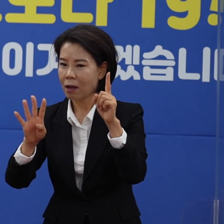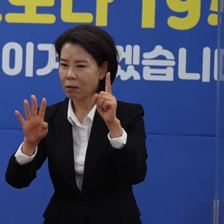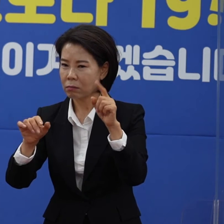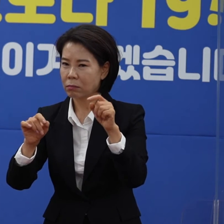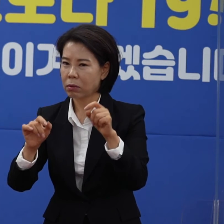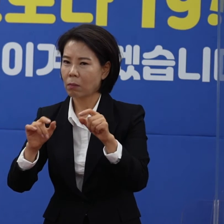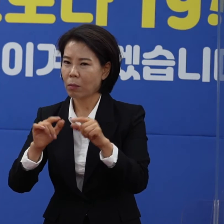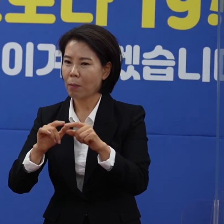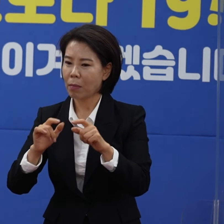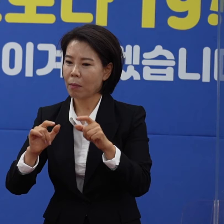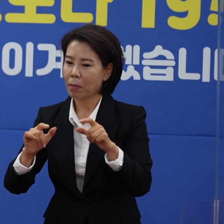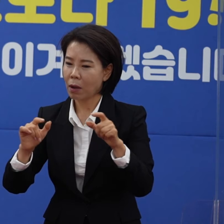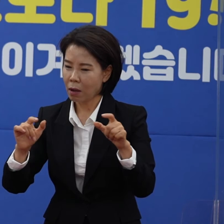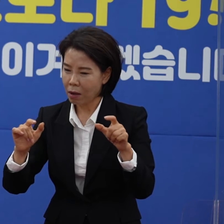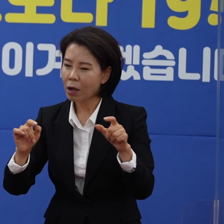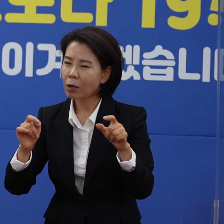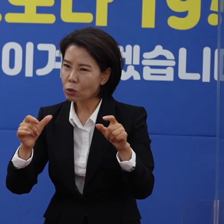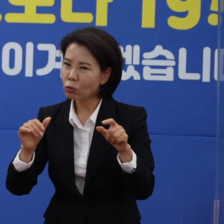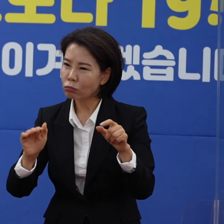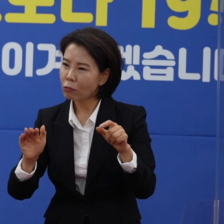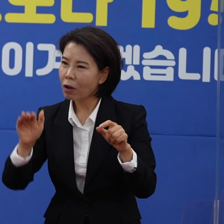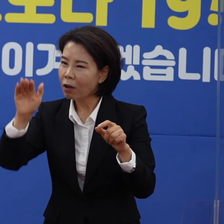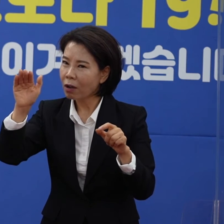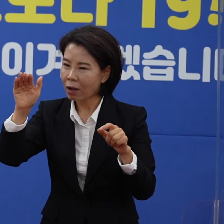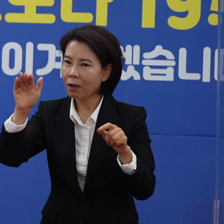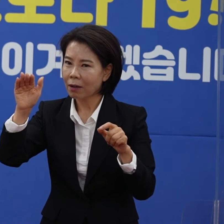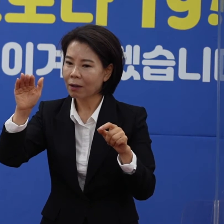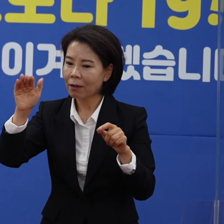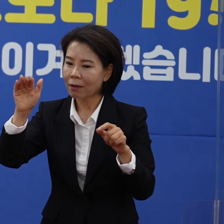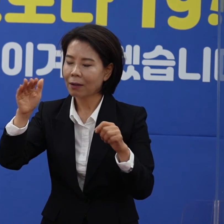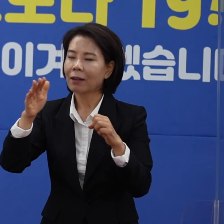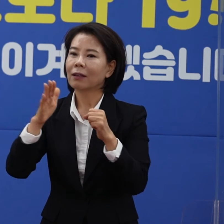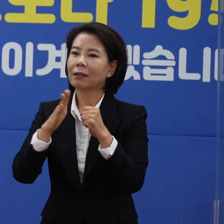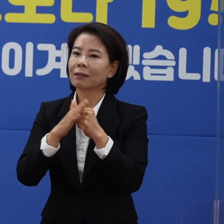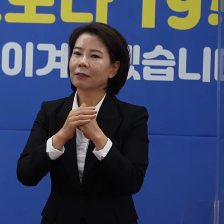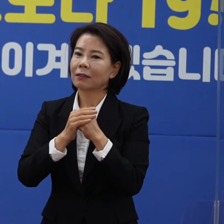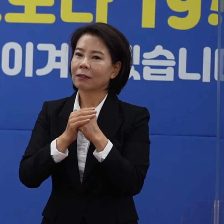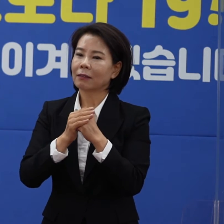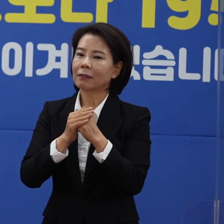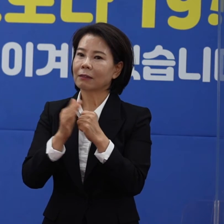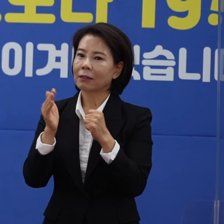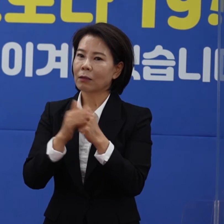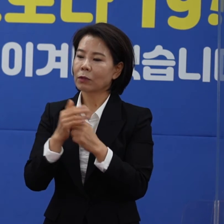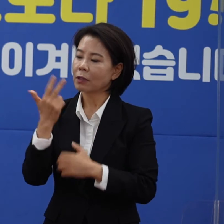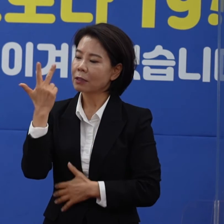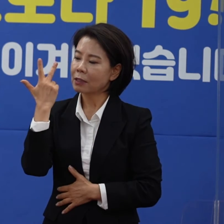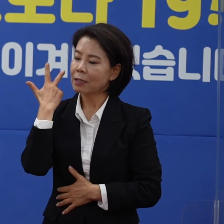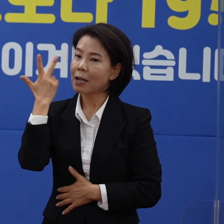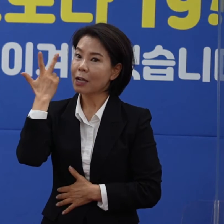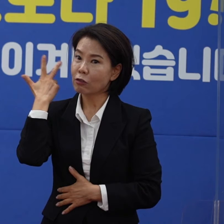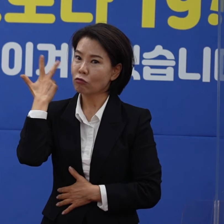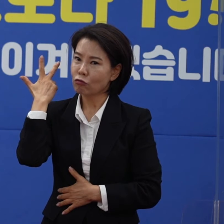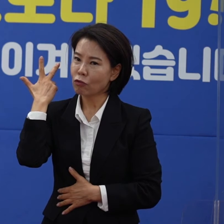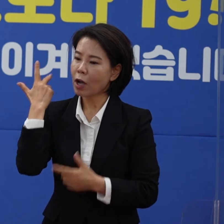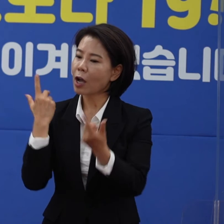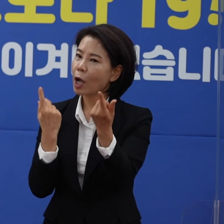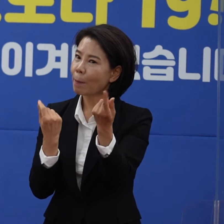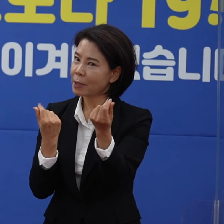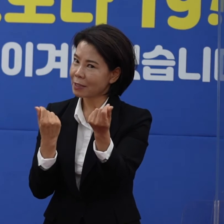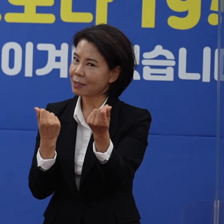있는 그런 경향을 보이고 있습니다. 그렇기 때문에 지난 한 주와 같은